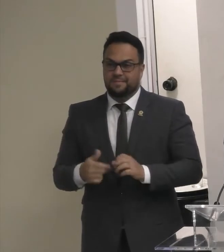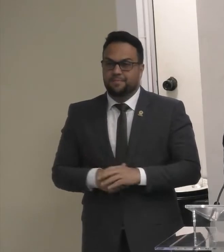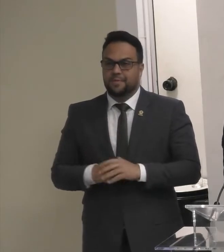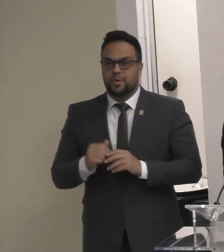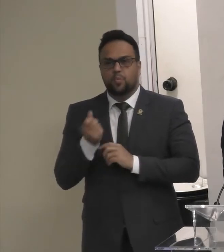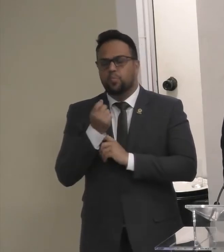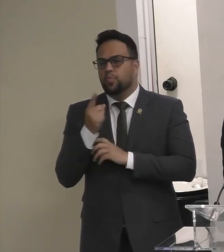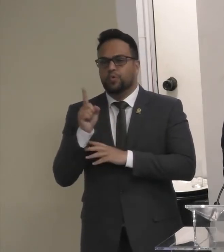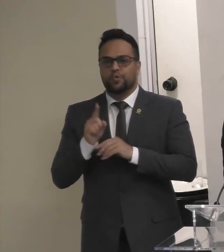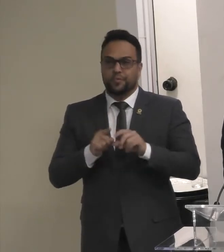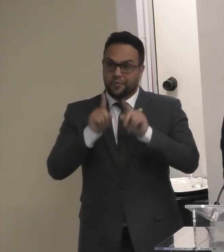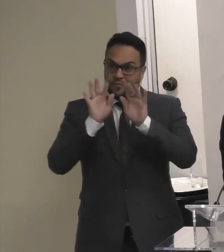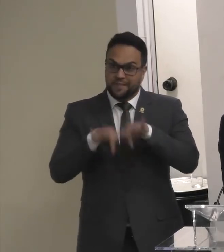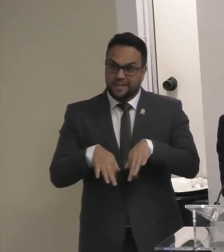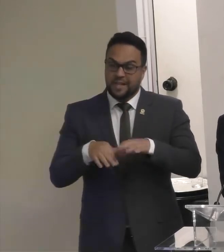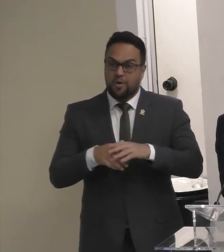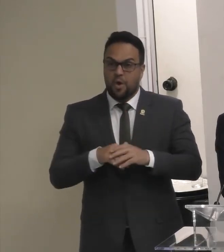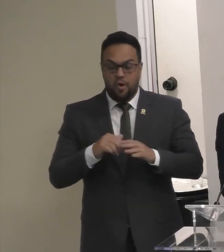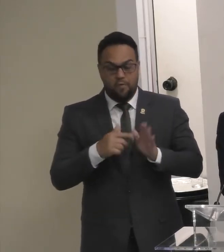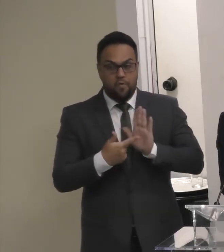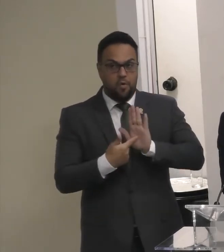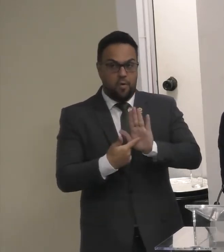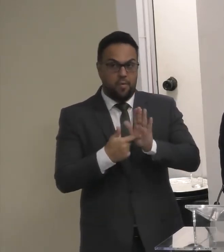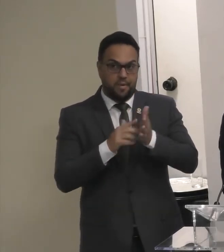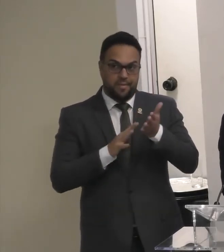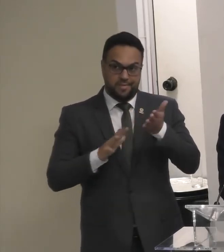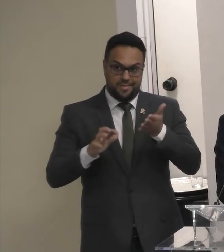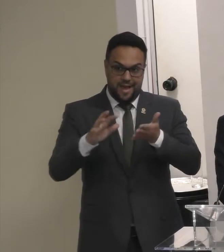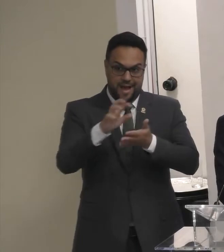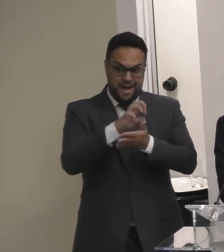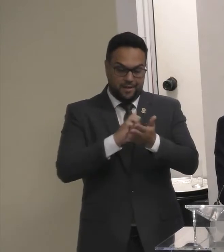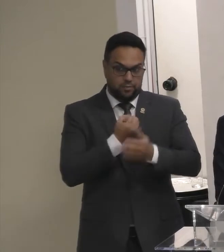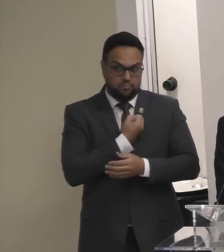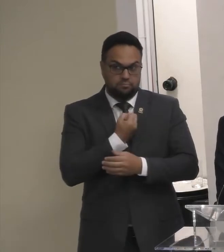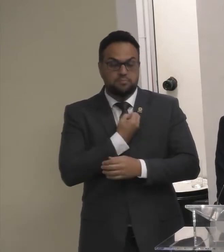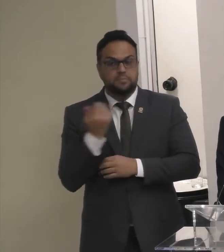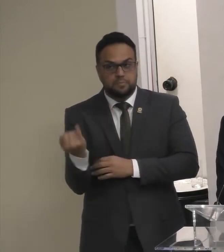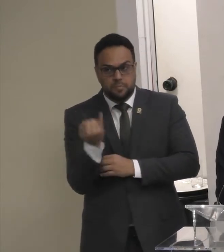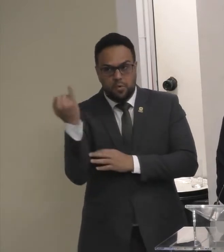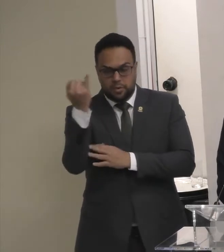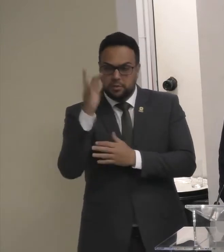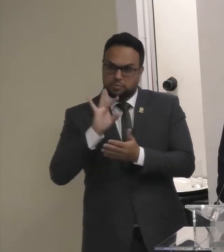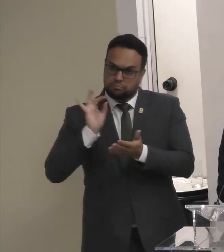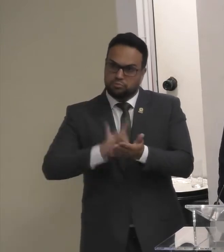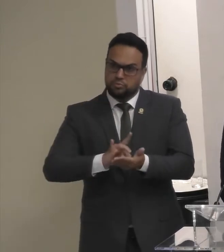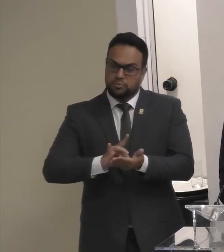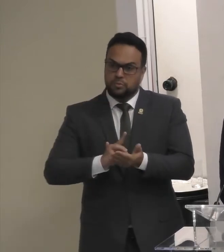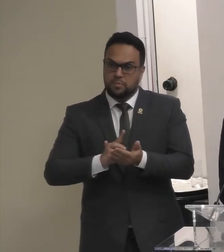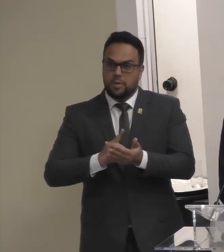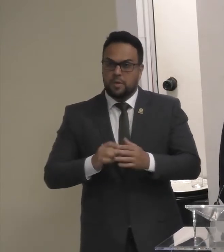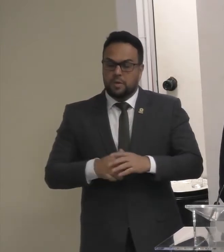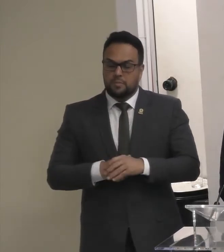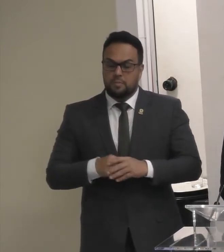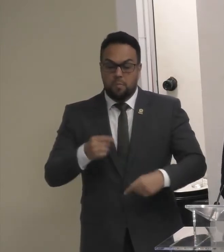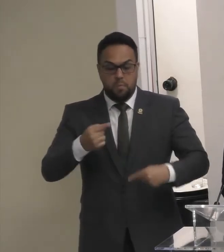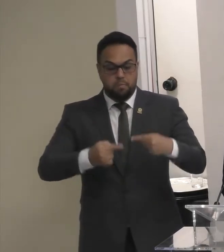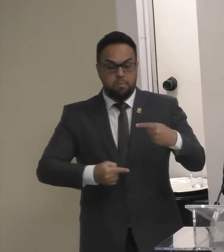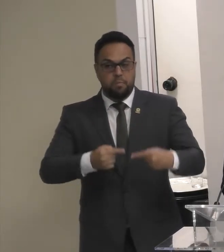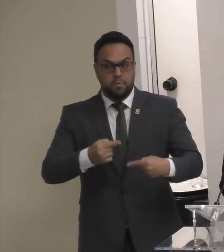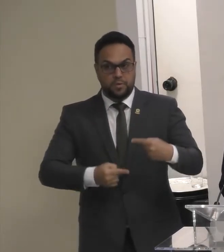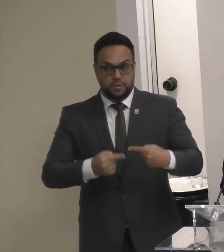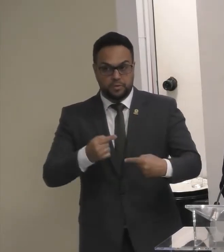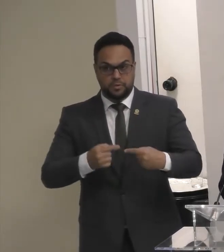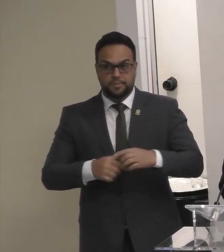Bento Gostaria de trazer Um dado importante Que mostra A efetividade E eficiência Dessa política Pública